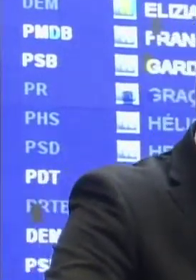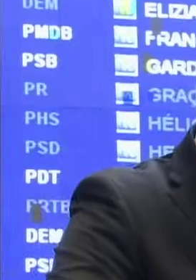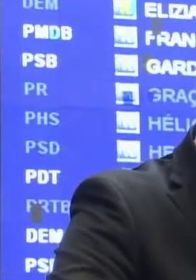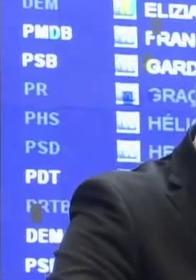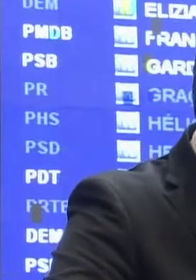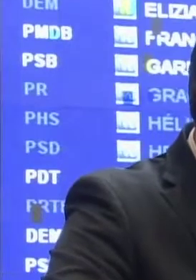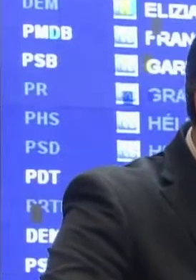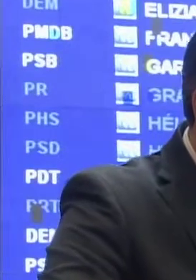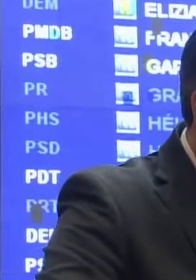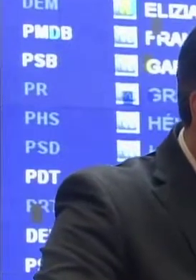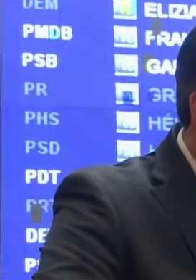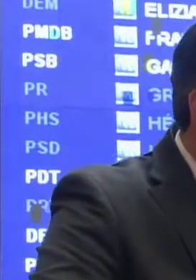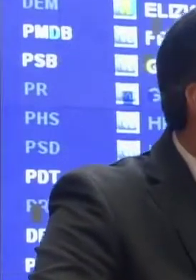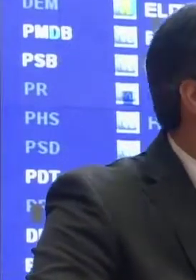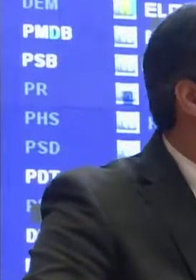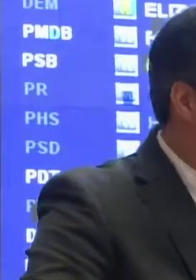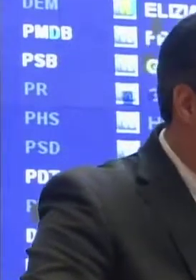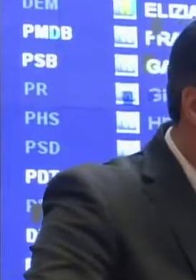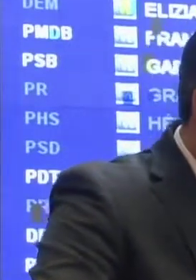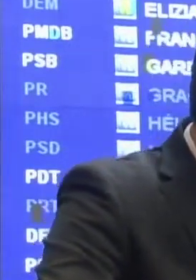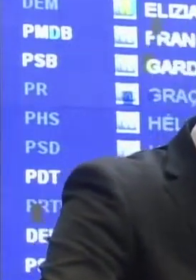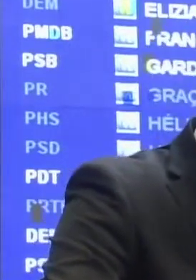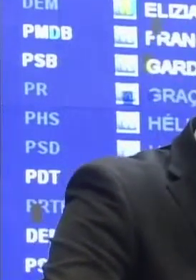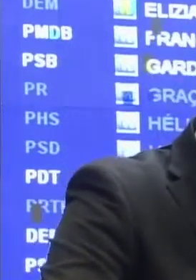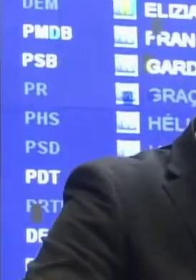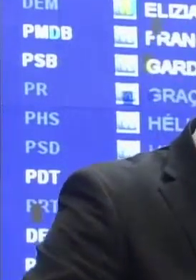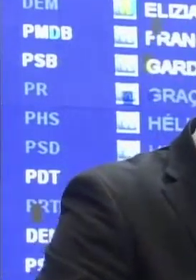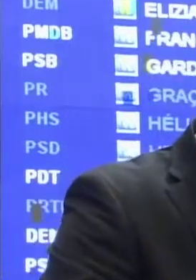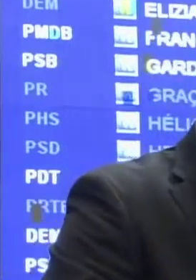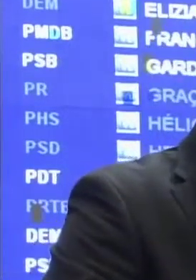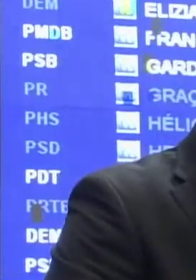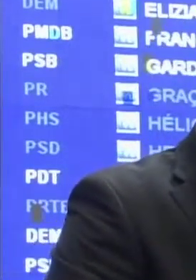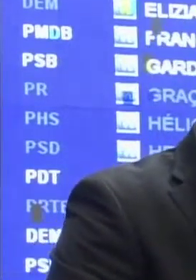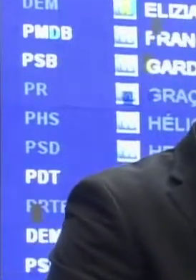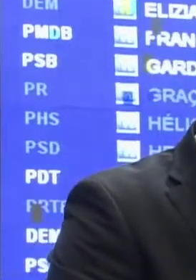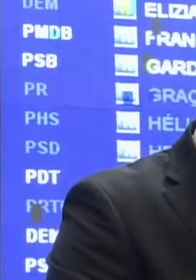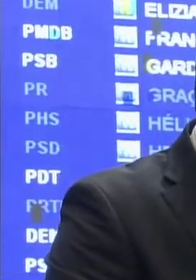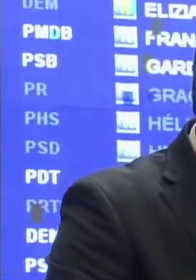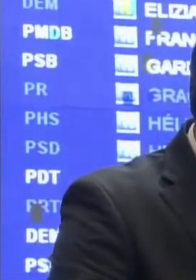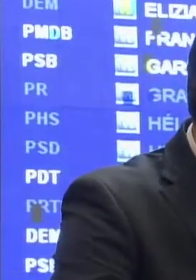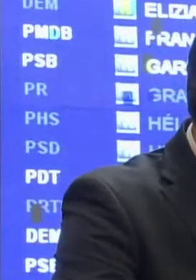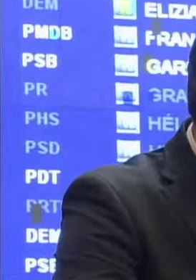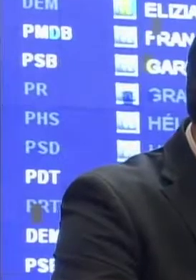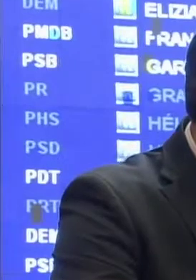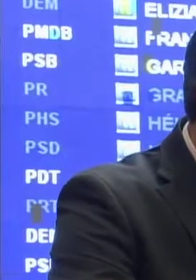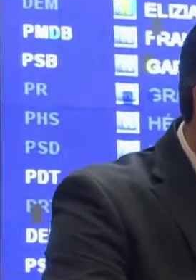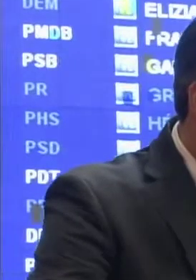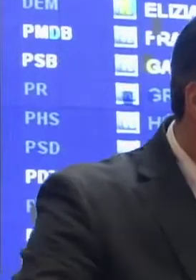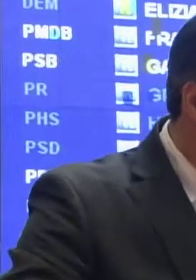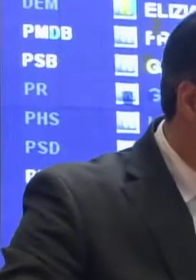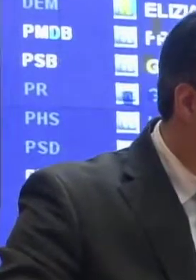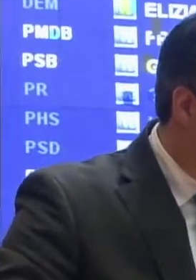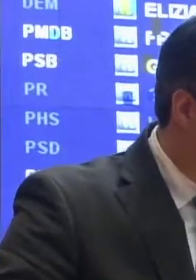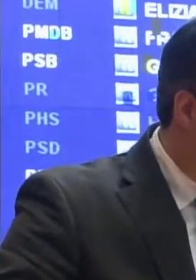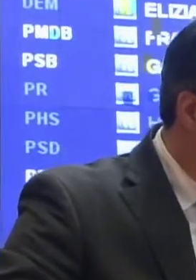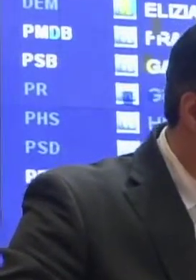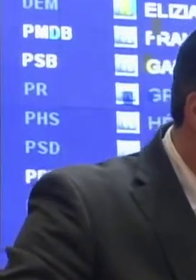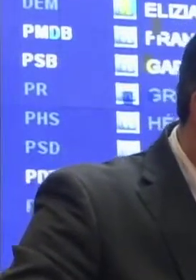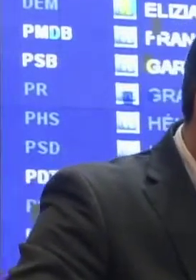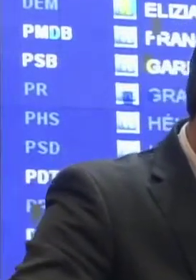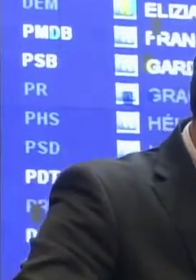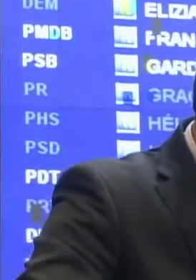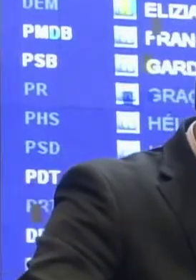primeiro Estado do mundo a pactuar com o Programa das Nações Unidas para o